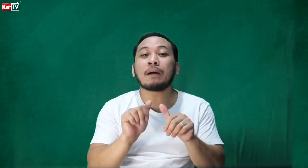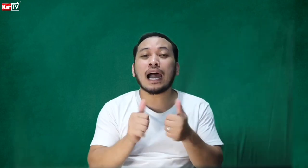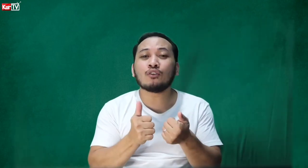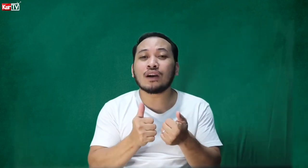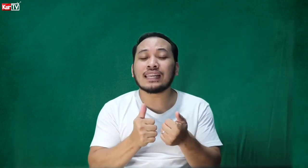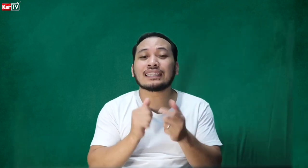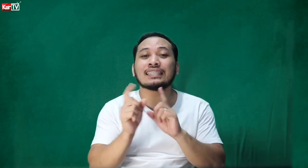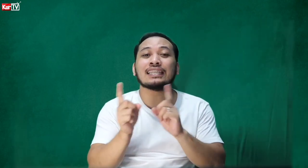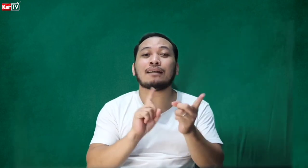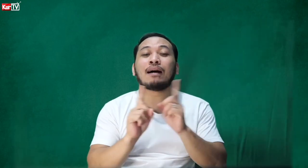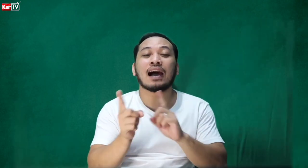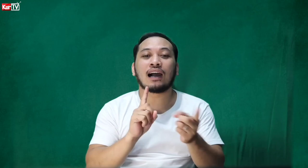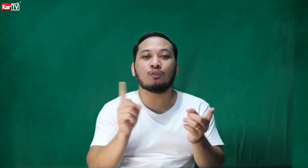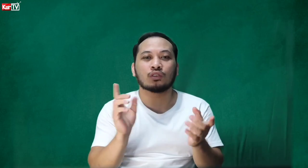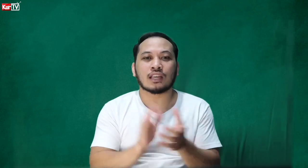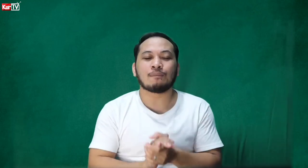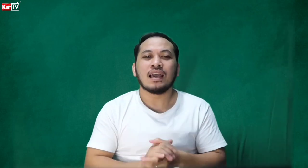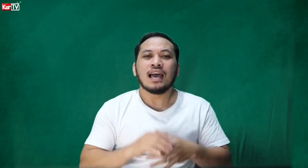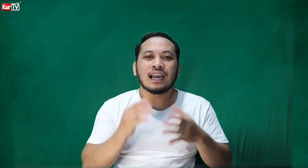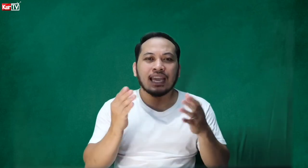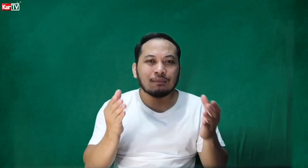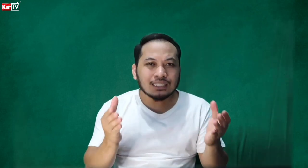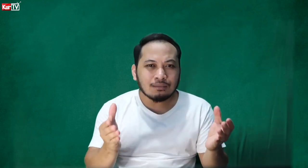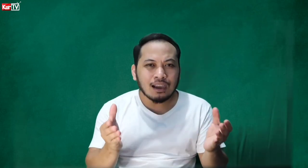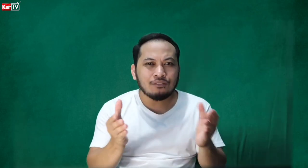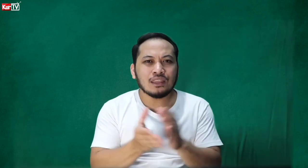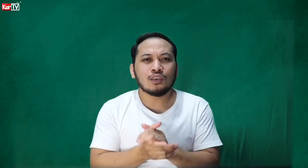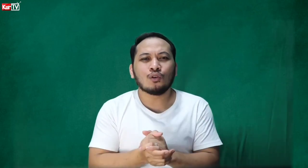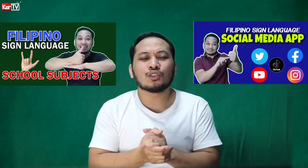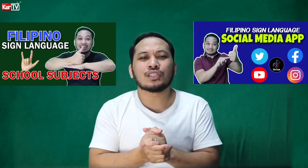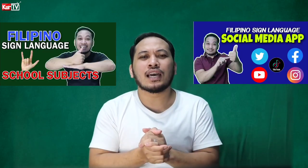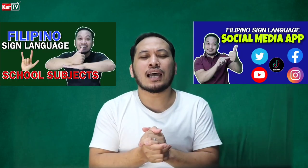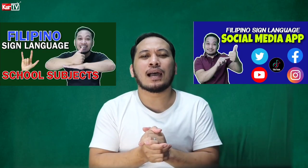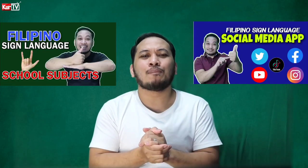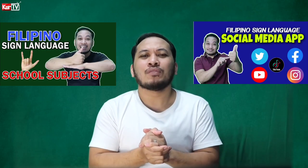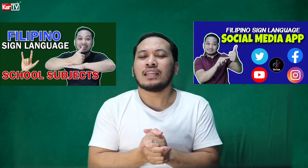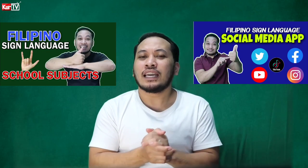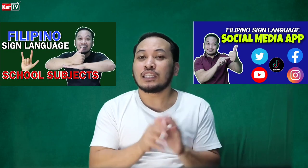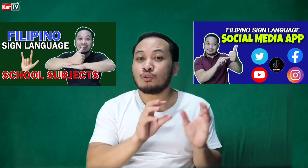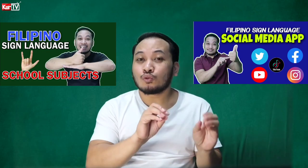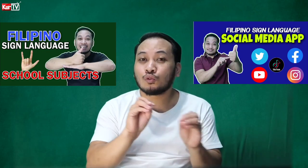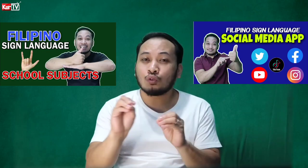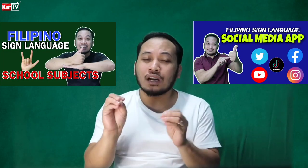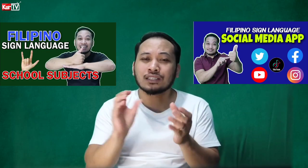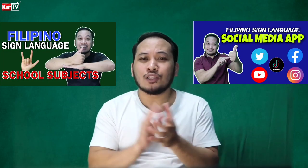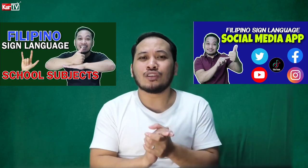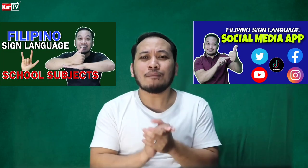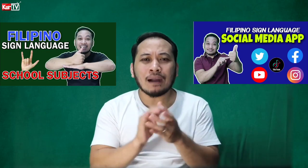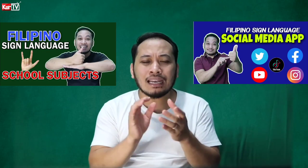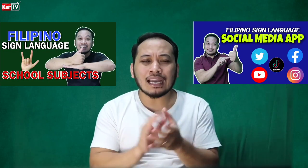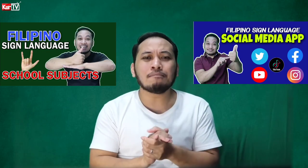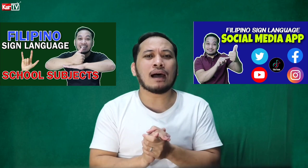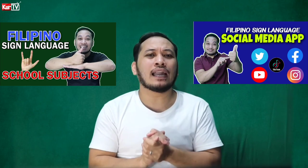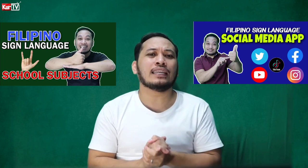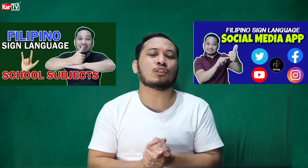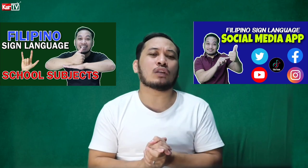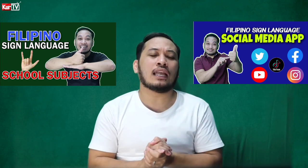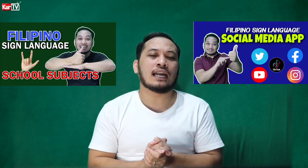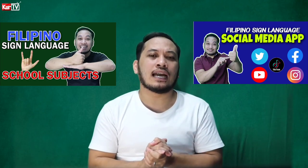paano nga natin sila makaka-usap. Kaya naman sa mga videos na itinuturo ko nga sa inyo, napaka-laking bagay nito talaga